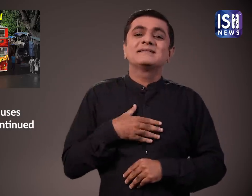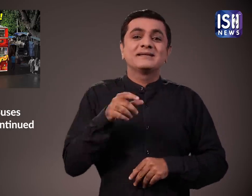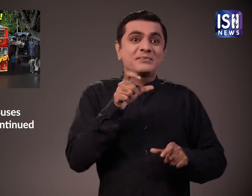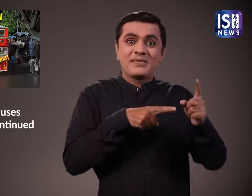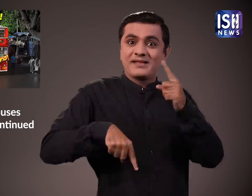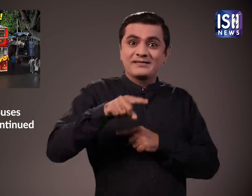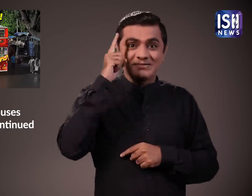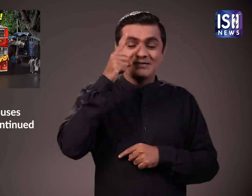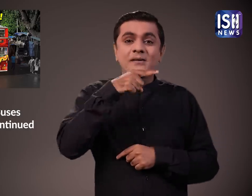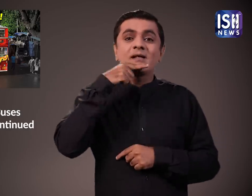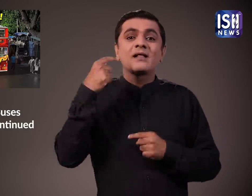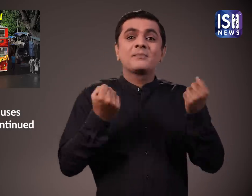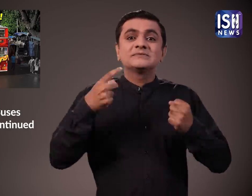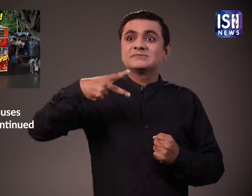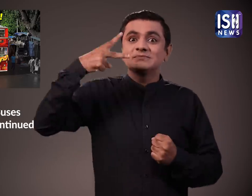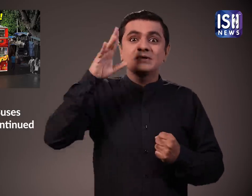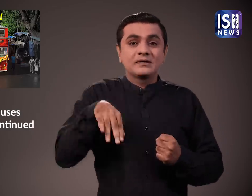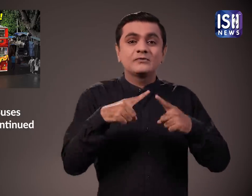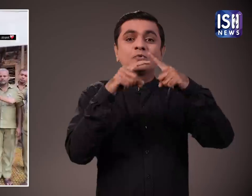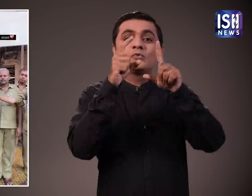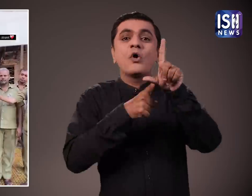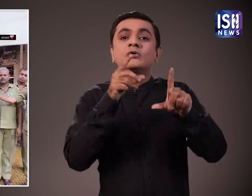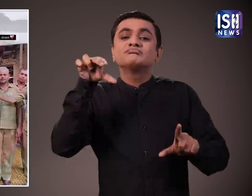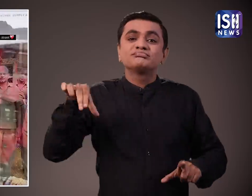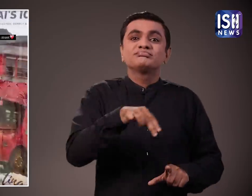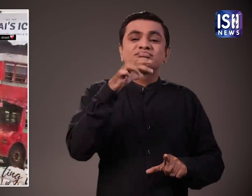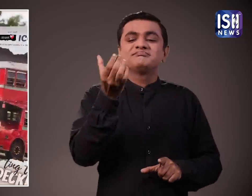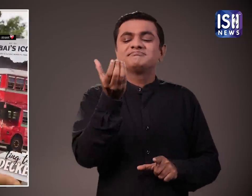इसकी स्मृति में डबल डेकर का एक छोटा खिलोना बनाया गया था